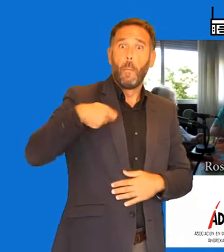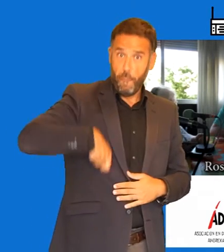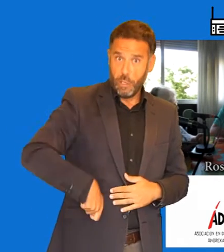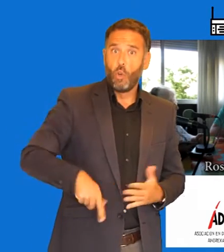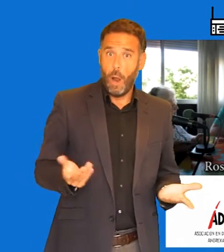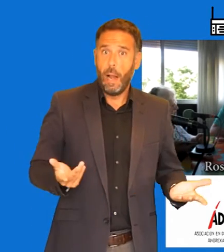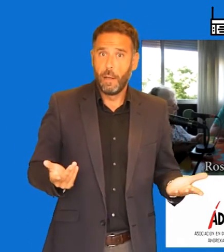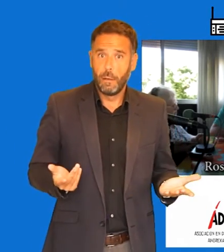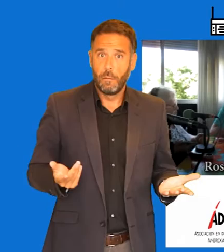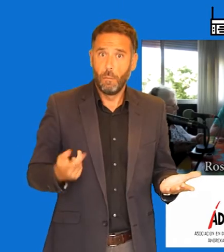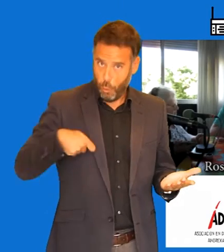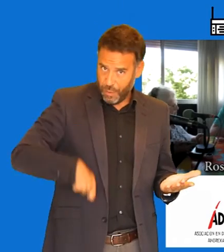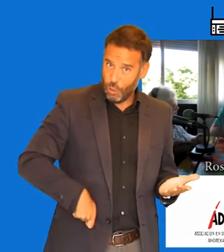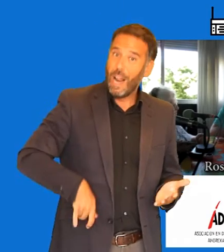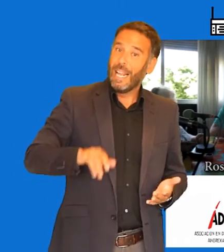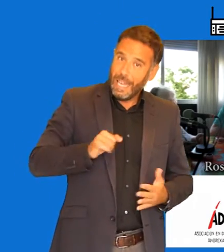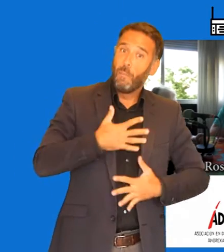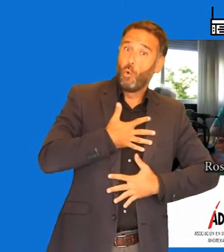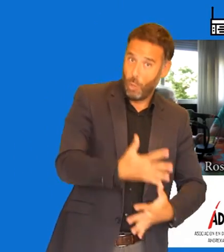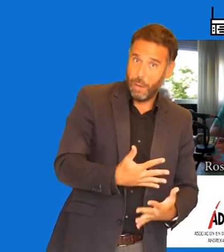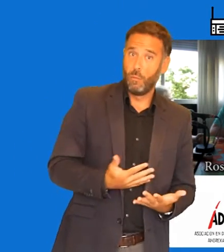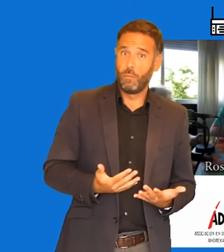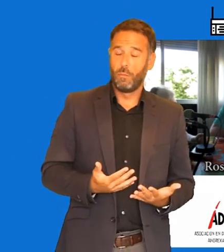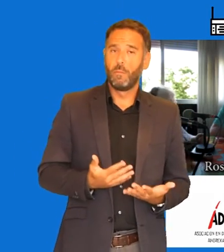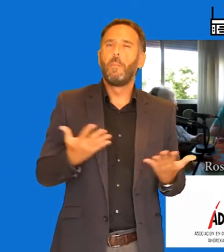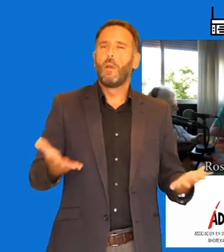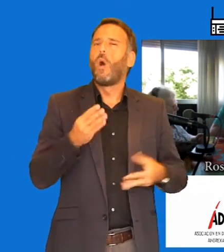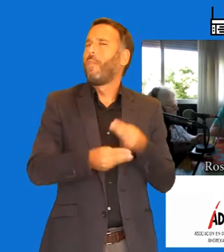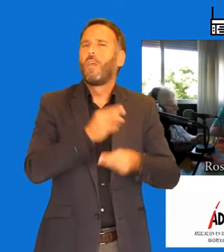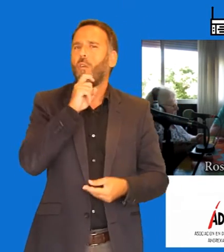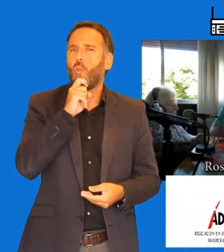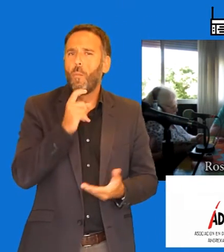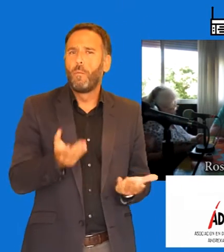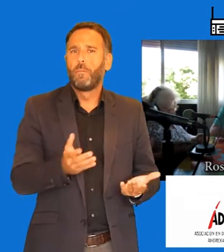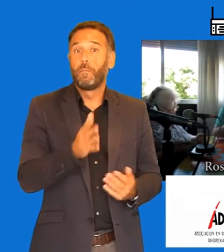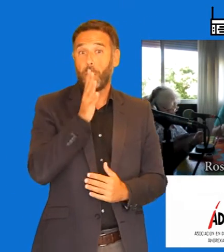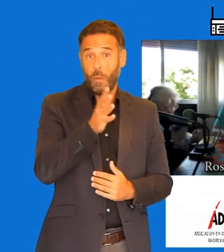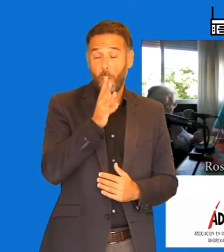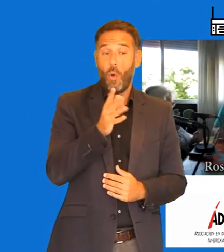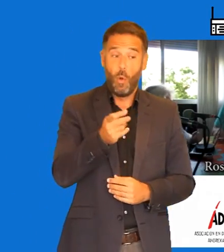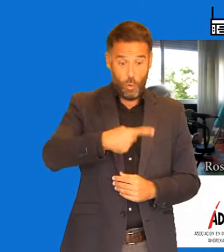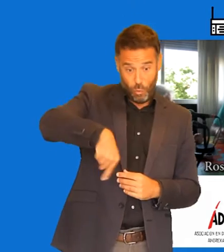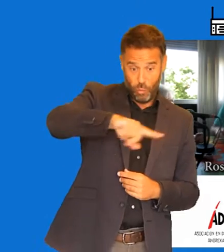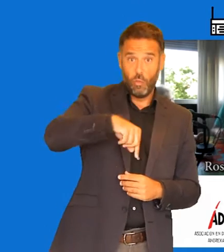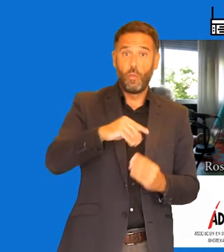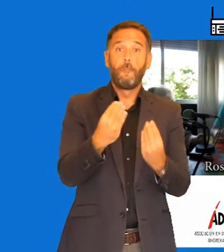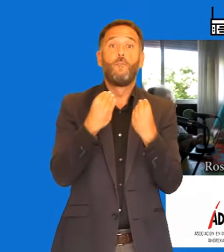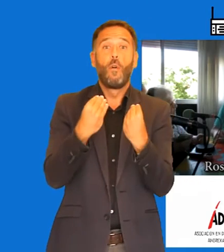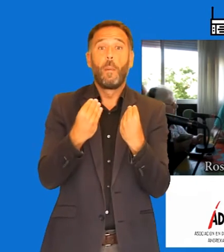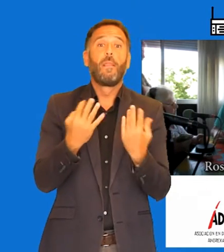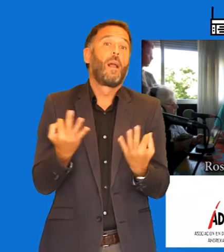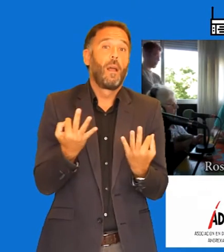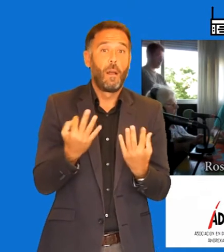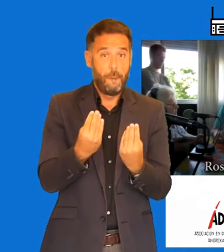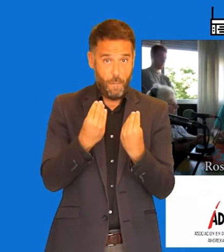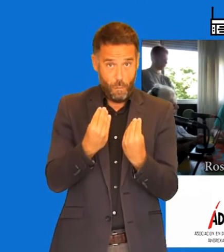¿Vale? Entonces, ¿de qué manera lo hacemos? Porque la formación que nosotros tenemos es la formación